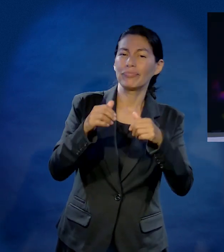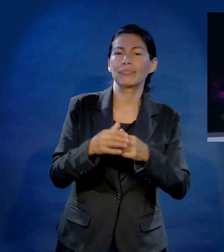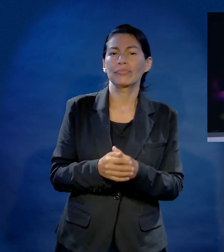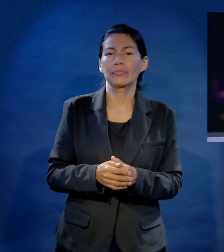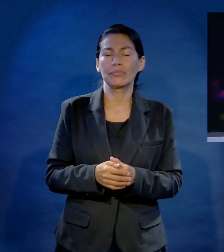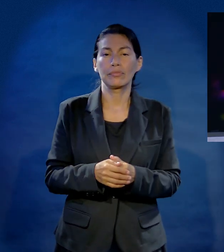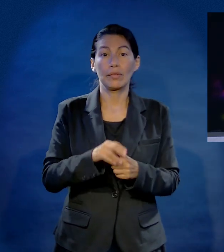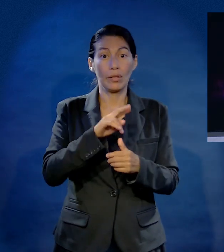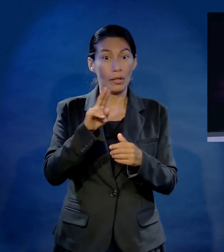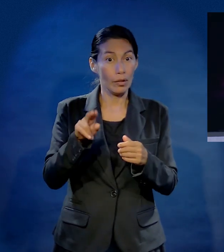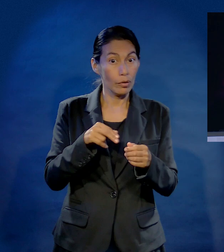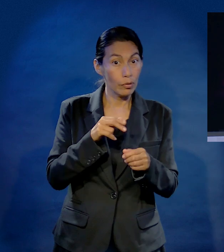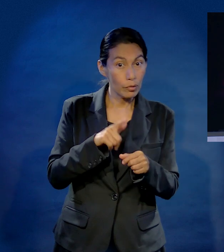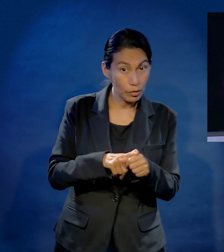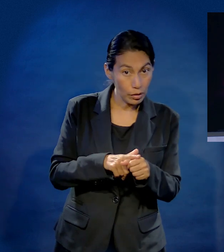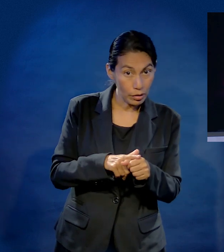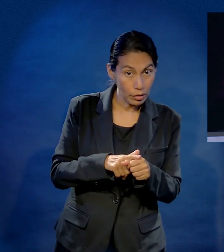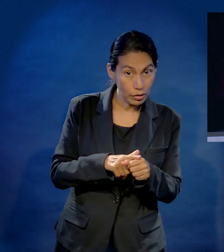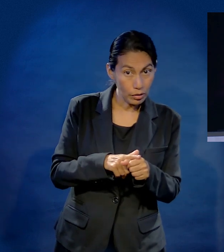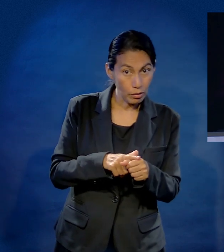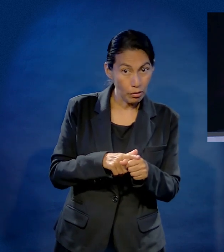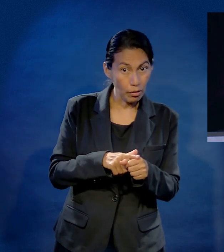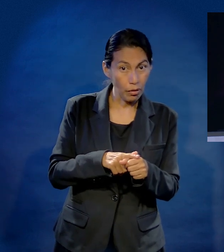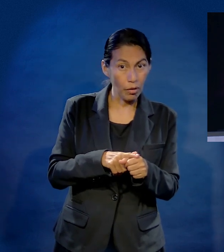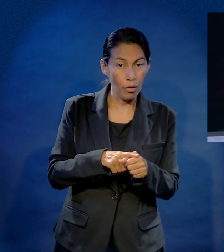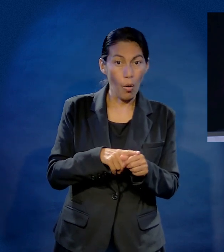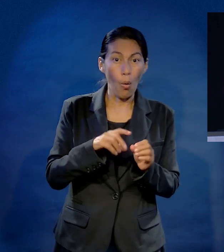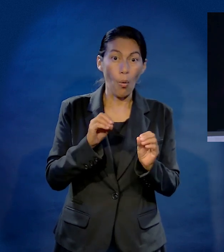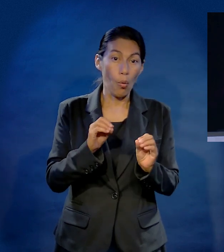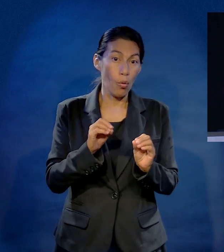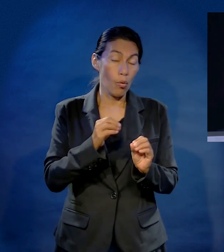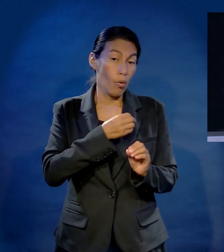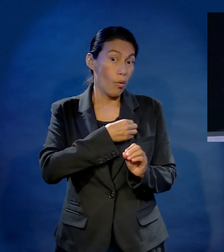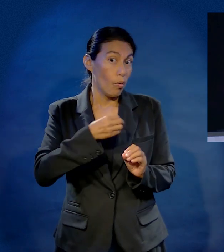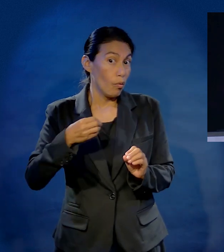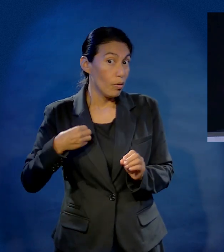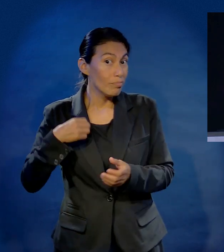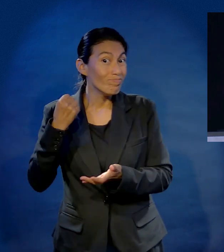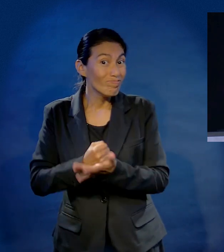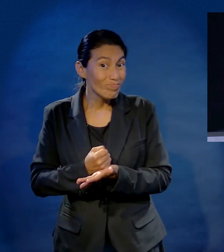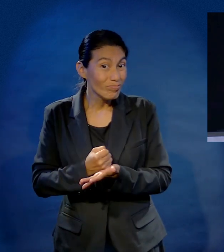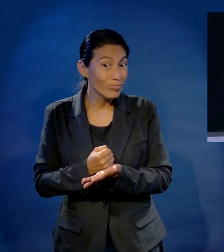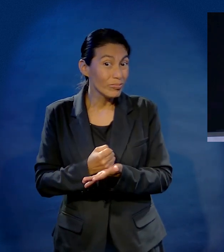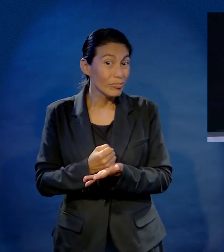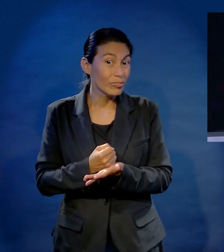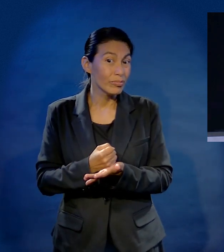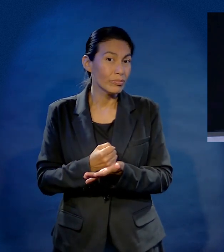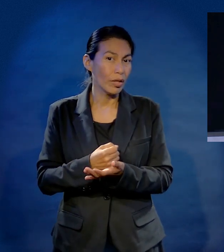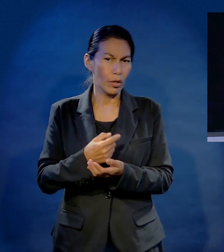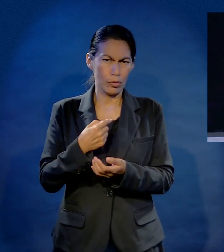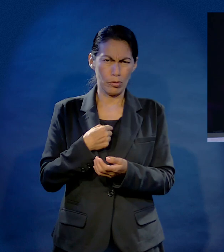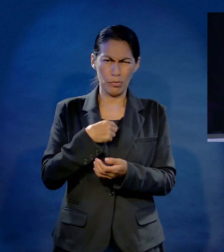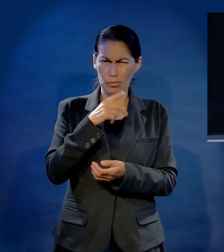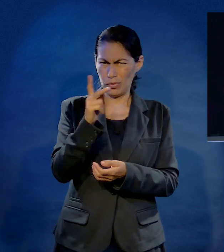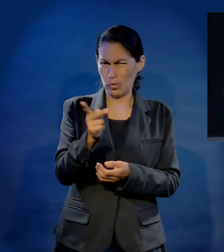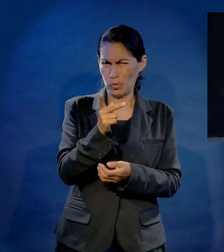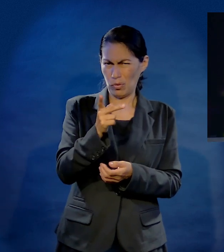Ojo, pestaña y ceja, mucha oreja, por naturaleza, no por obligación. No estoy preguntando, ¿tiene un cargo en el ministerio juvenil?